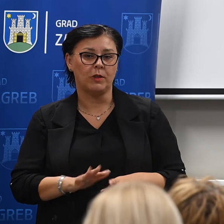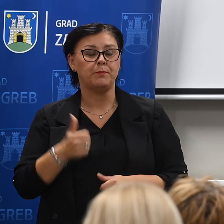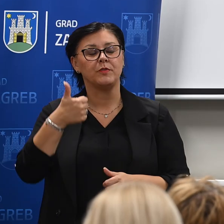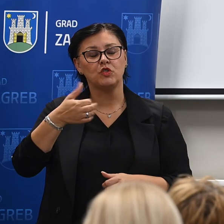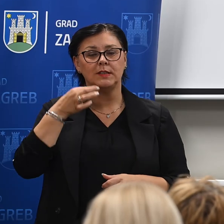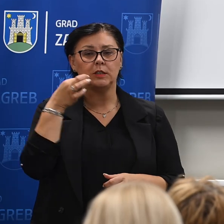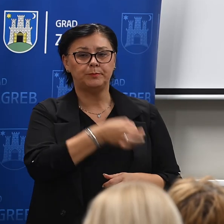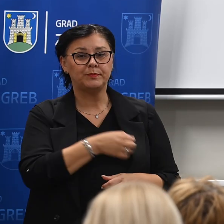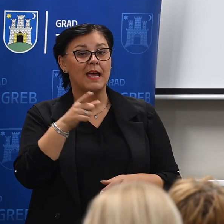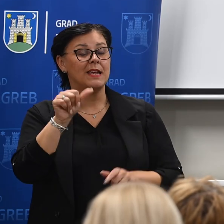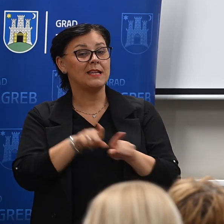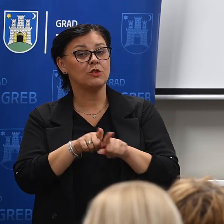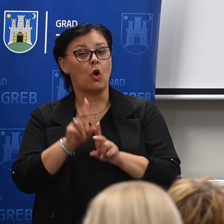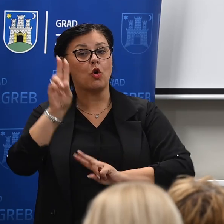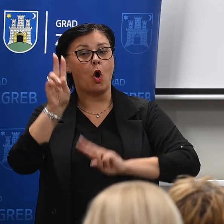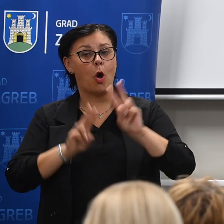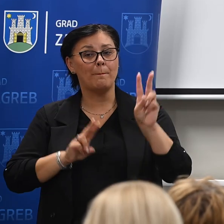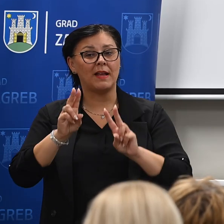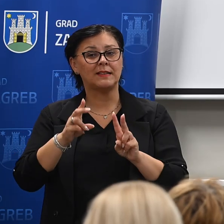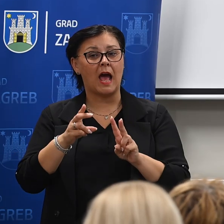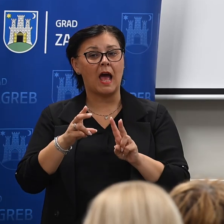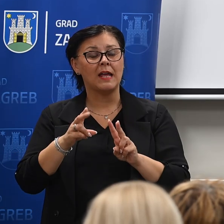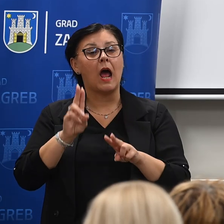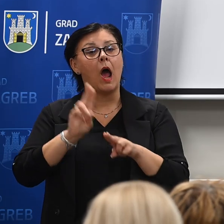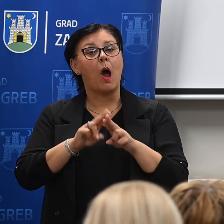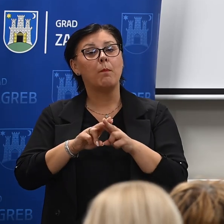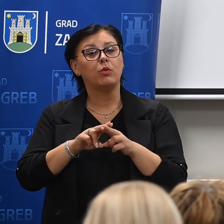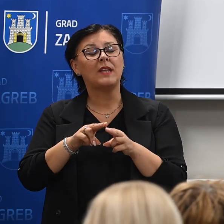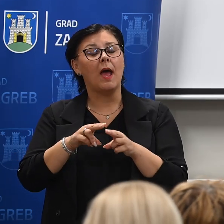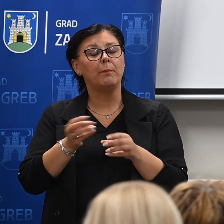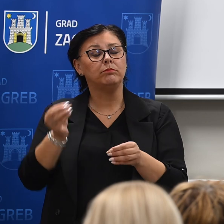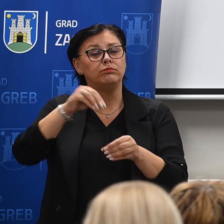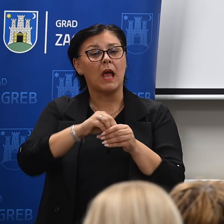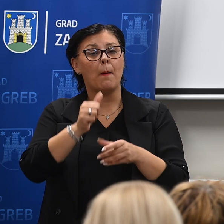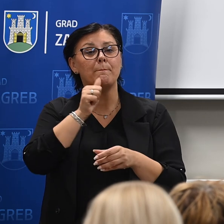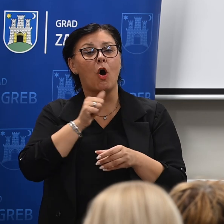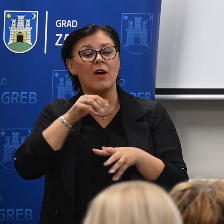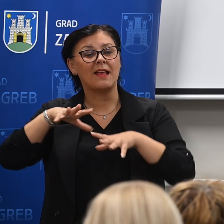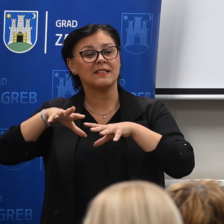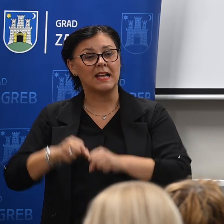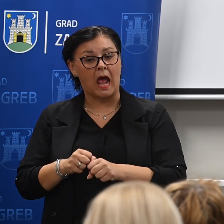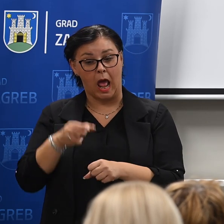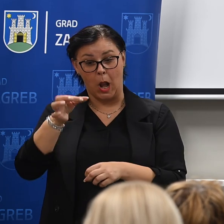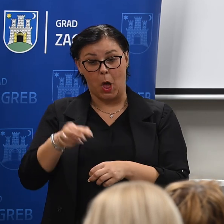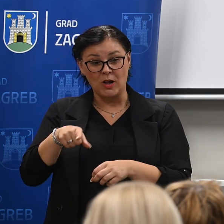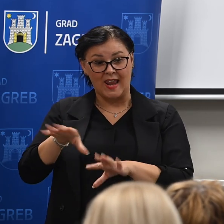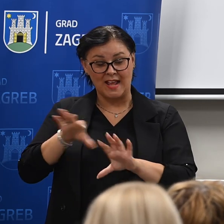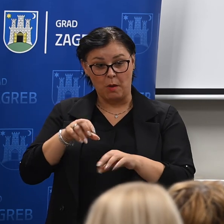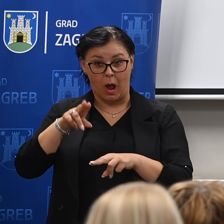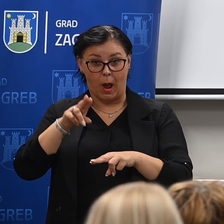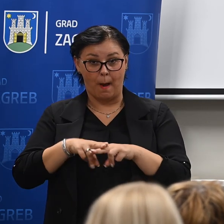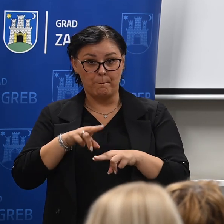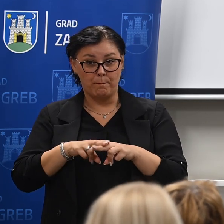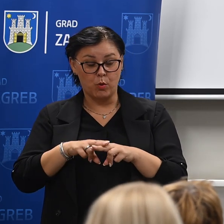Naš jedno pitanje komentar na uvođenje poreza na nekratnine. Jesu li lokalni izbori svojvrstni problem zapravo